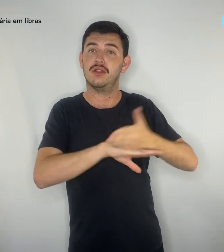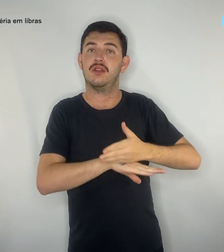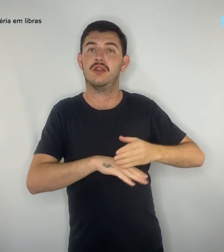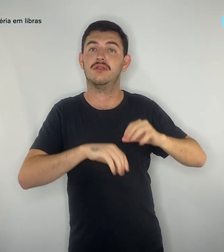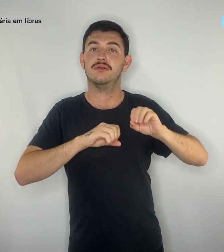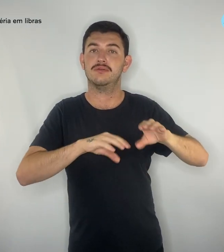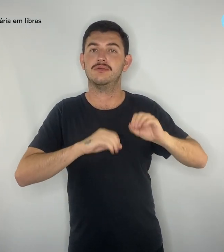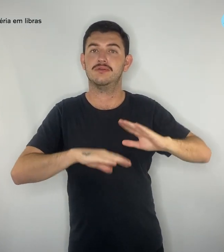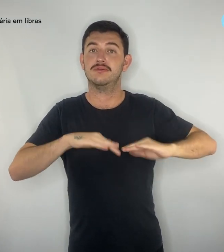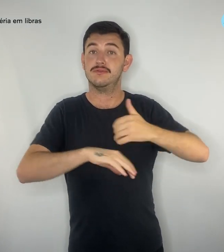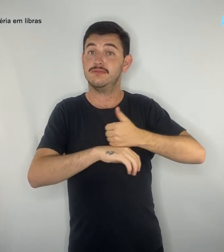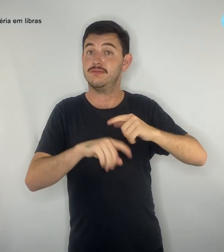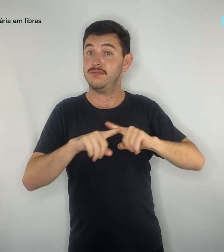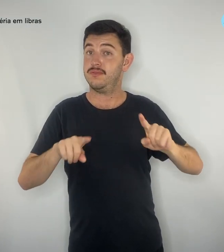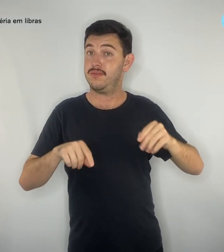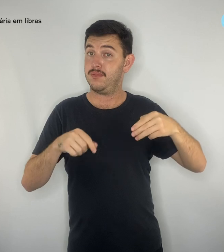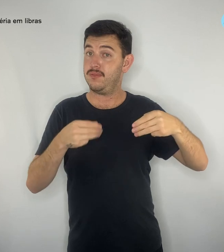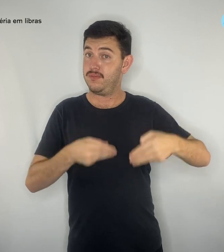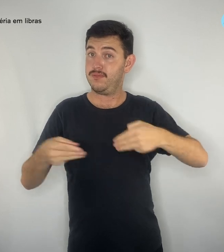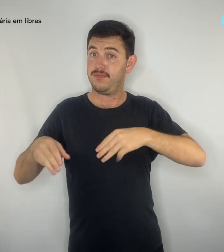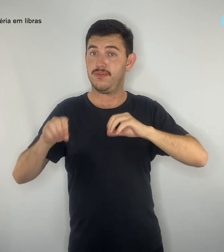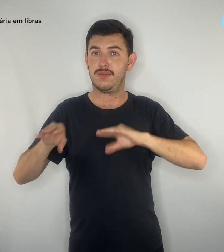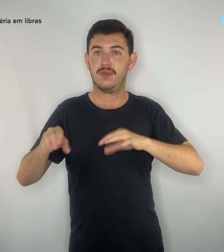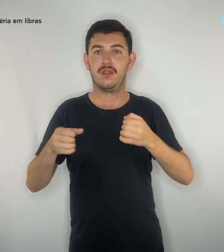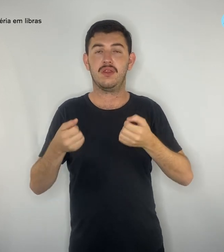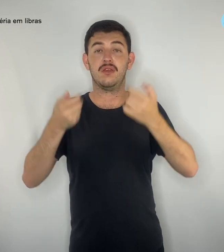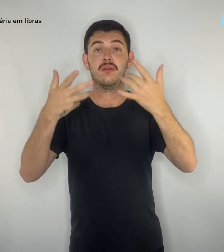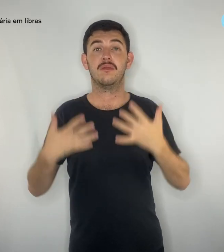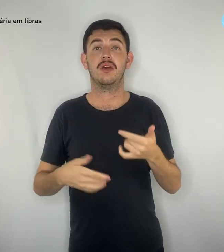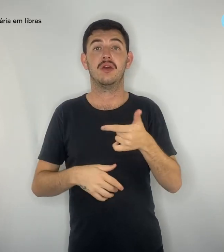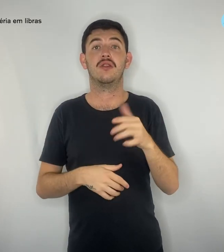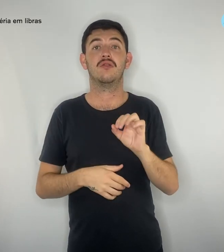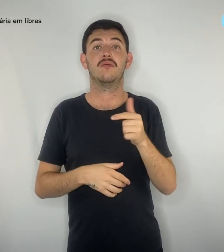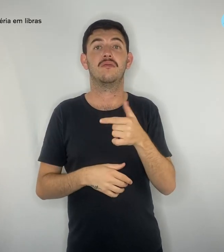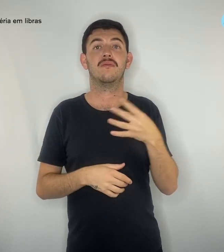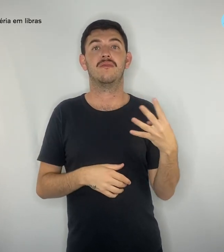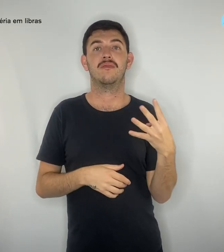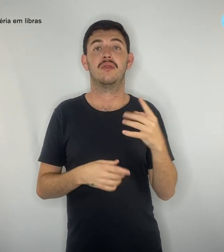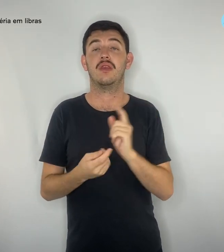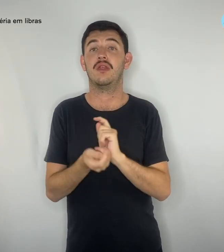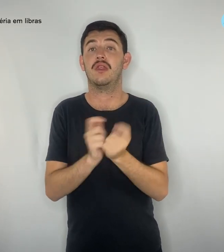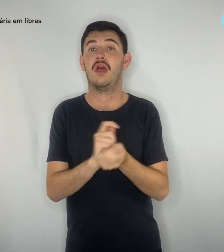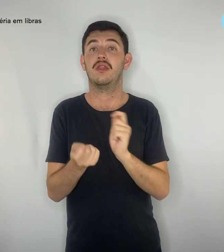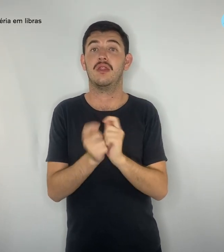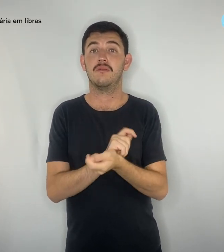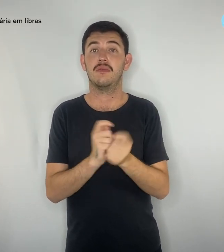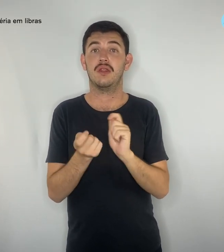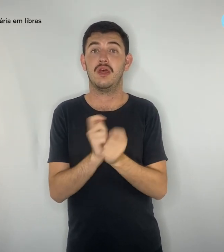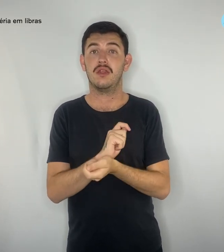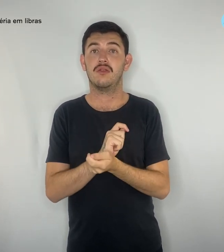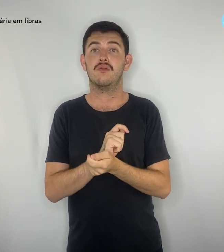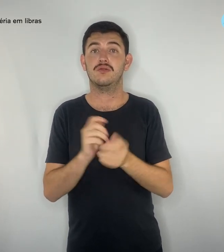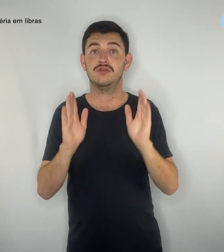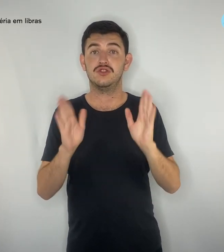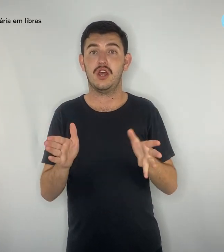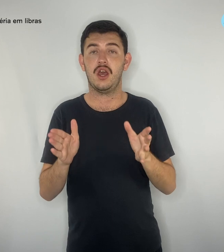previsão é de que, em 2024, as adaptações já sejam implementadas para